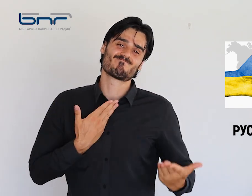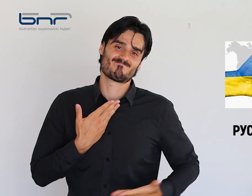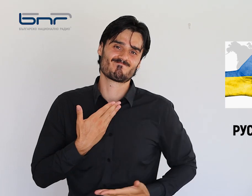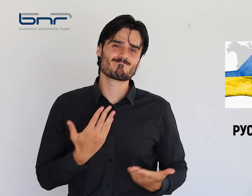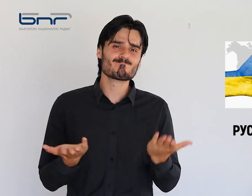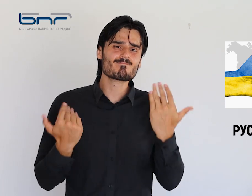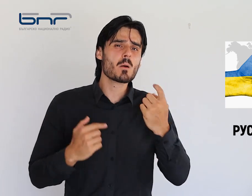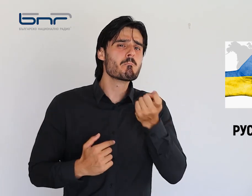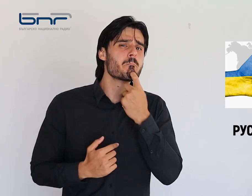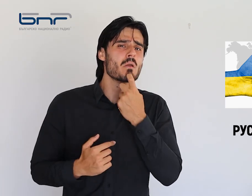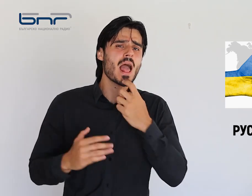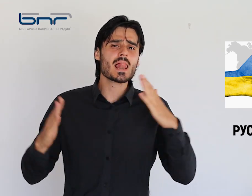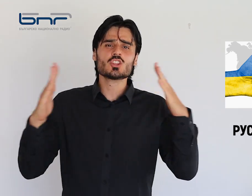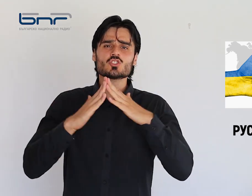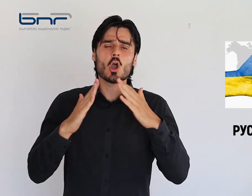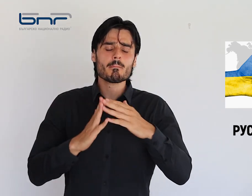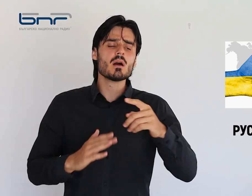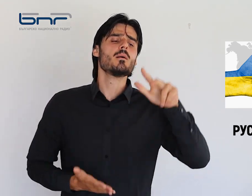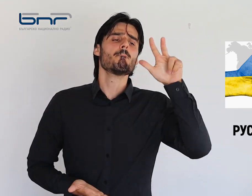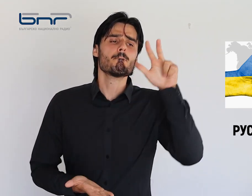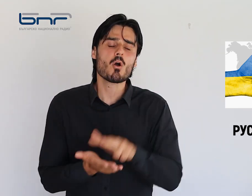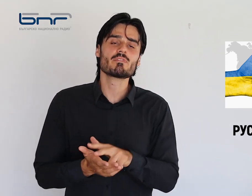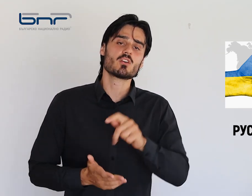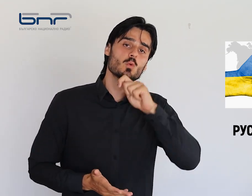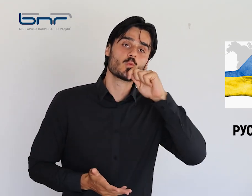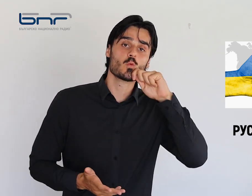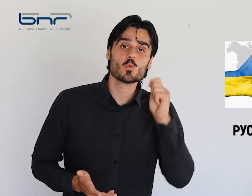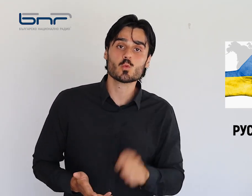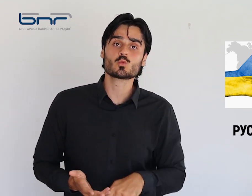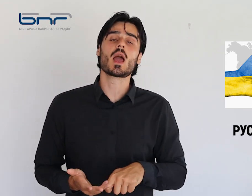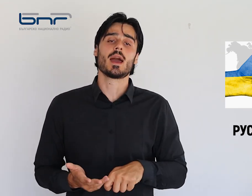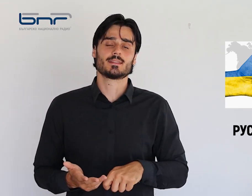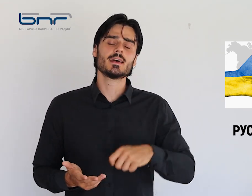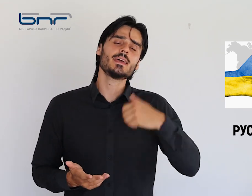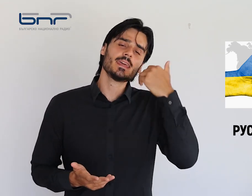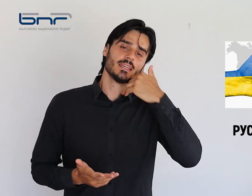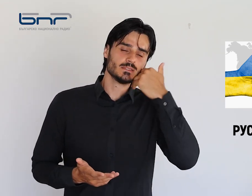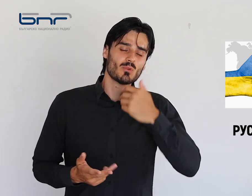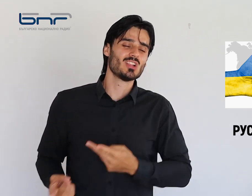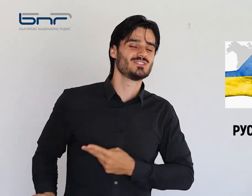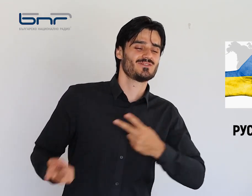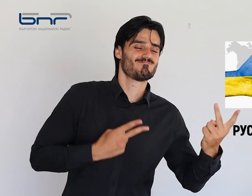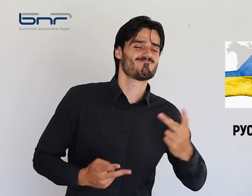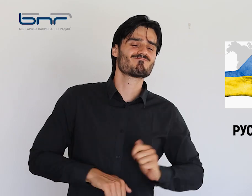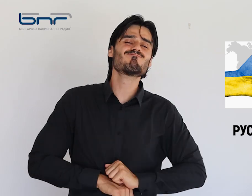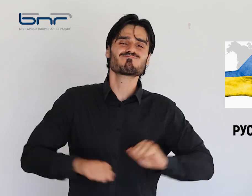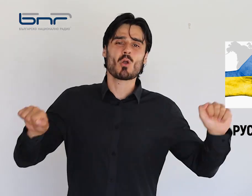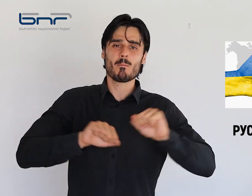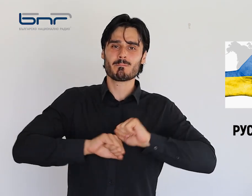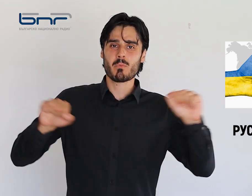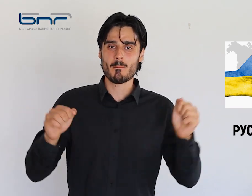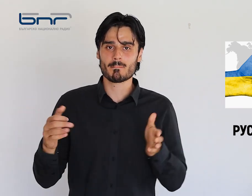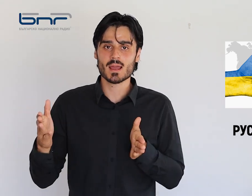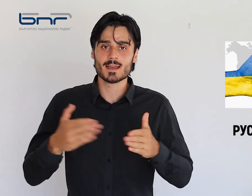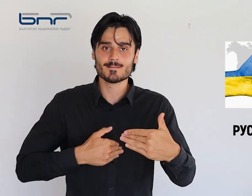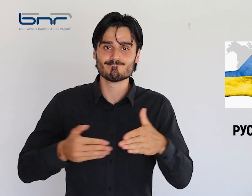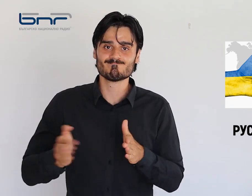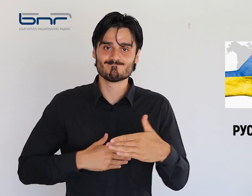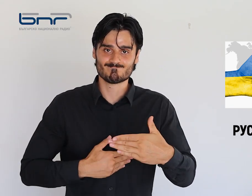говорителят на Белия дом Джон Кърби потвърди, че украинските сили вече използват доставените от Съединените щати късетъчни боеприпаси в своята